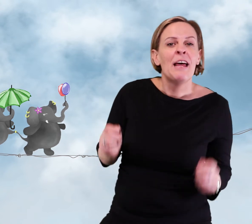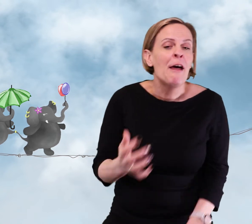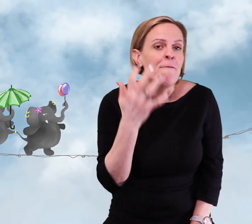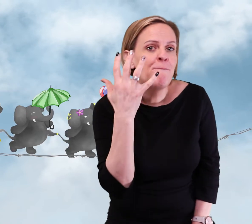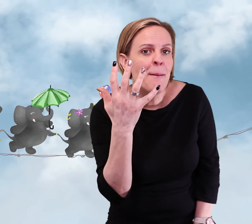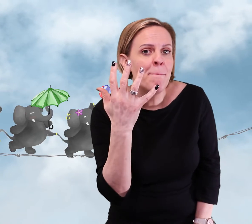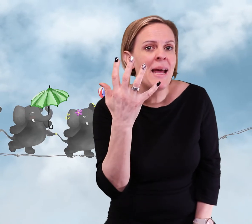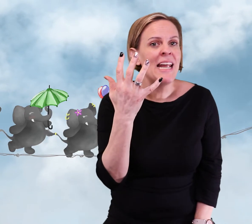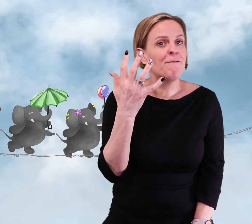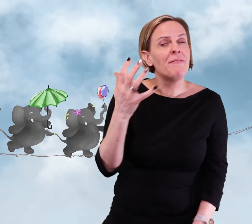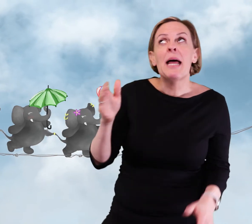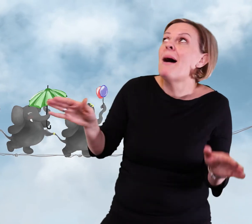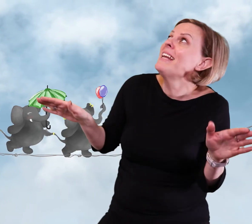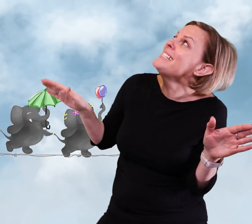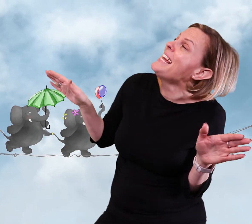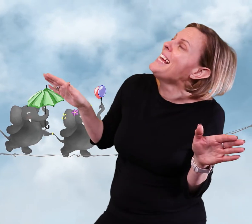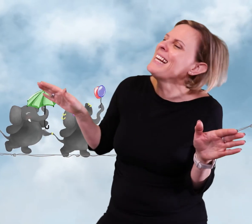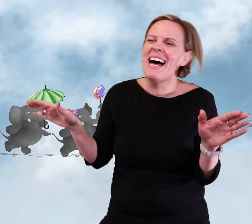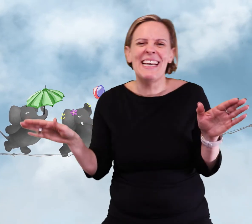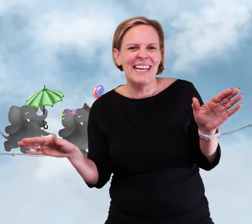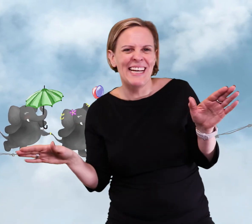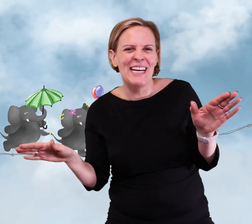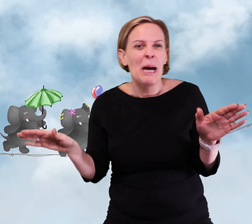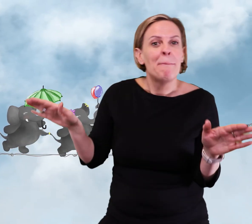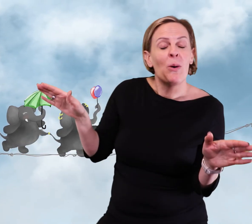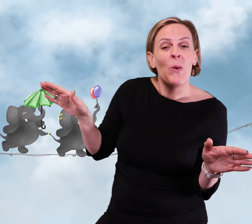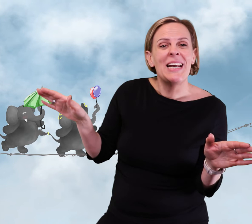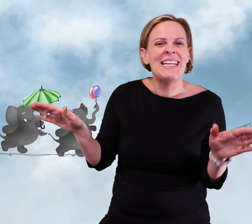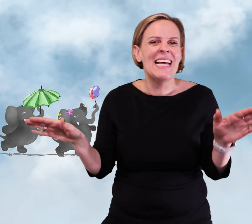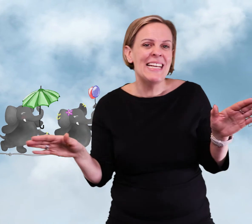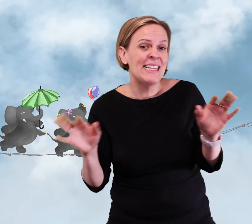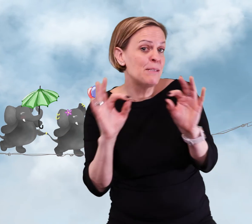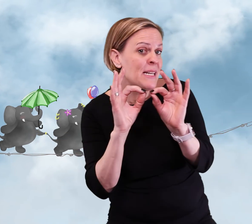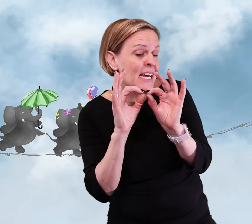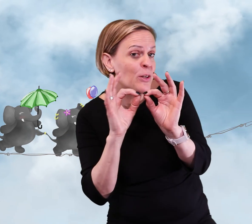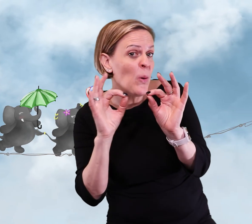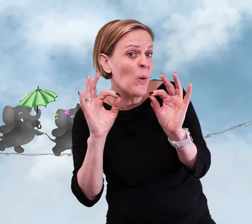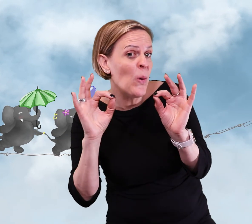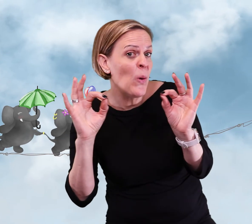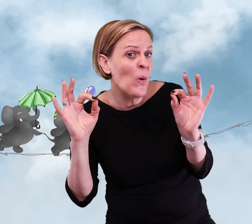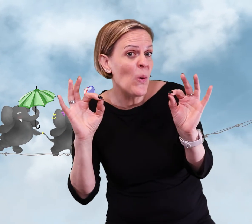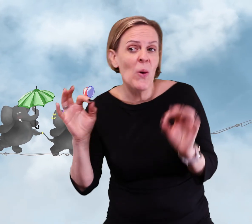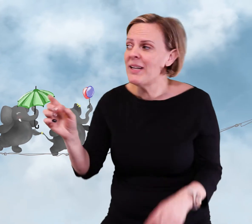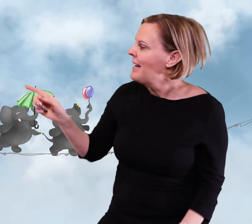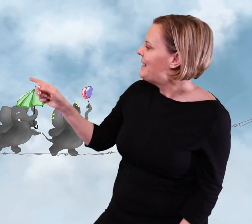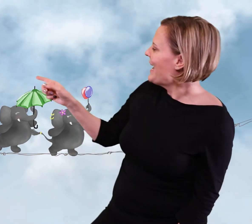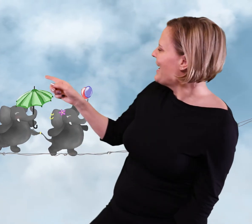Fem elefant balanserade På en liten liten spindeltråd Det